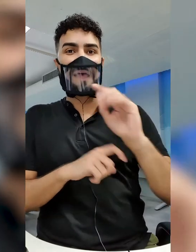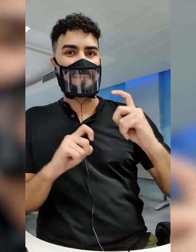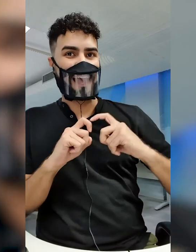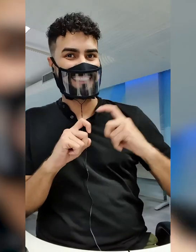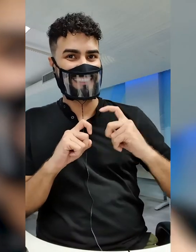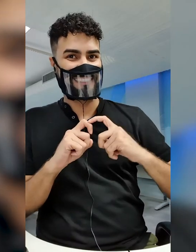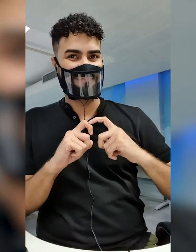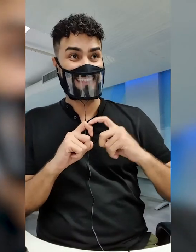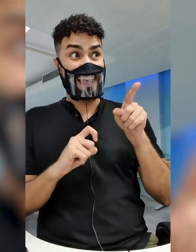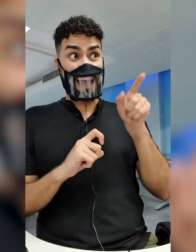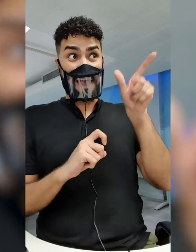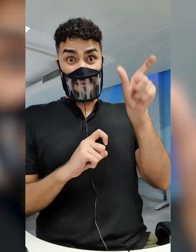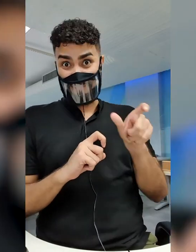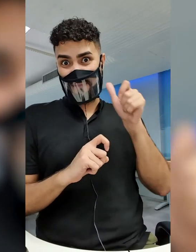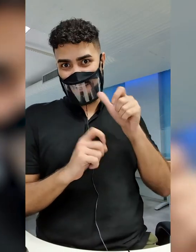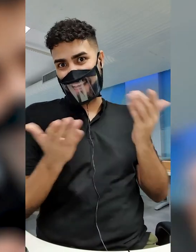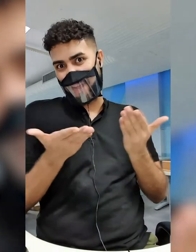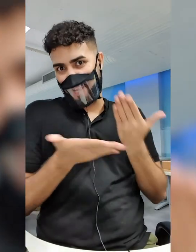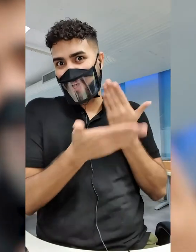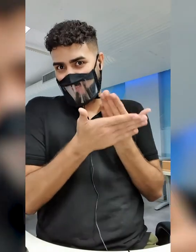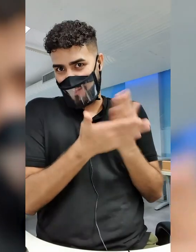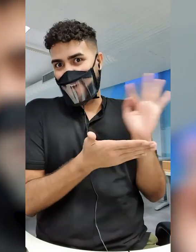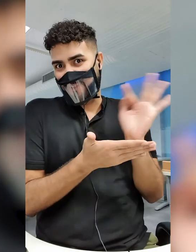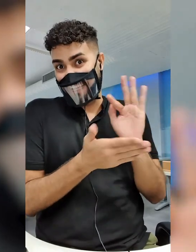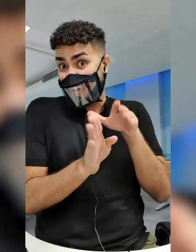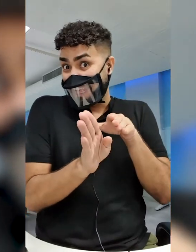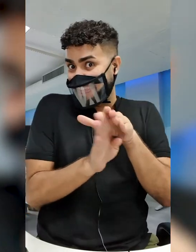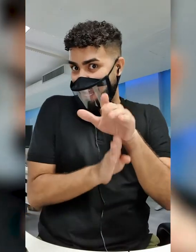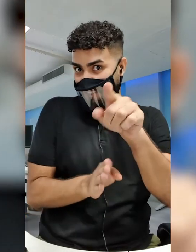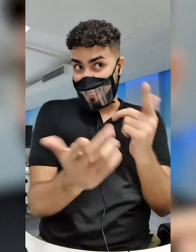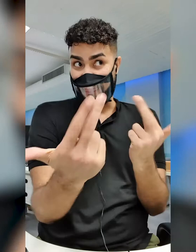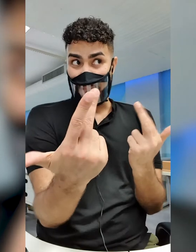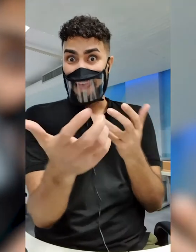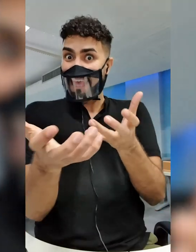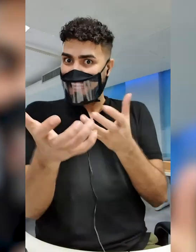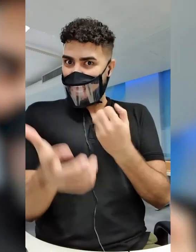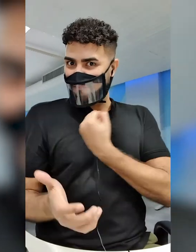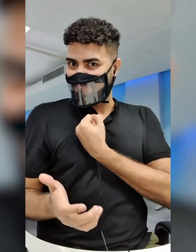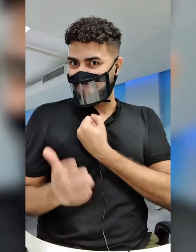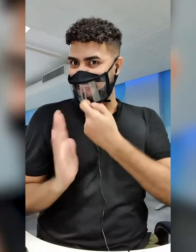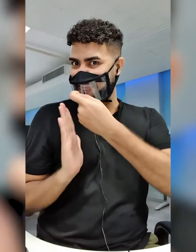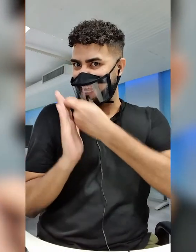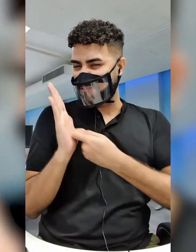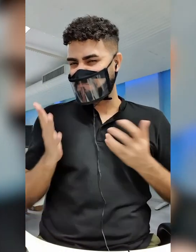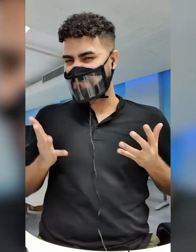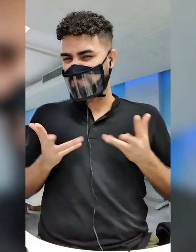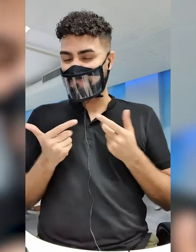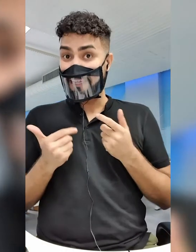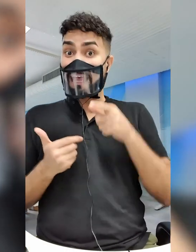A dica da universitária para quem também deseja fazer um texto excelente é aprender com outras pessoas que tiraram